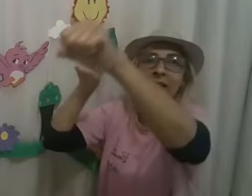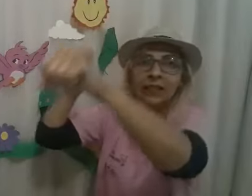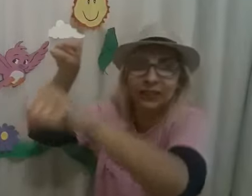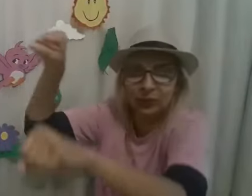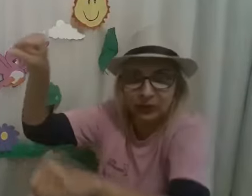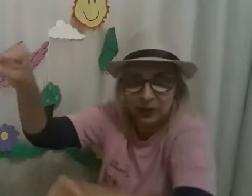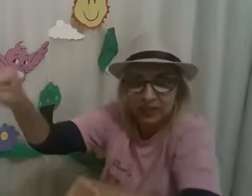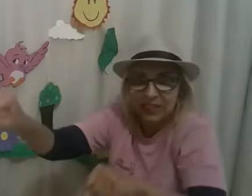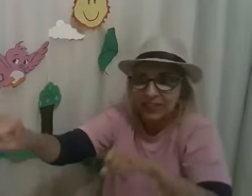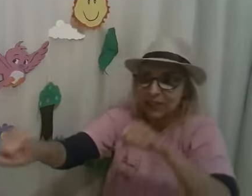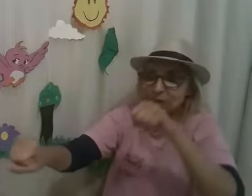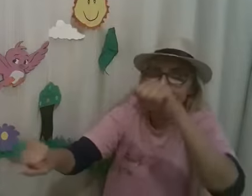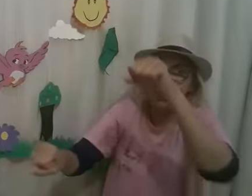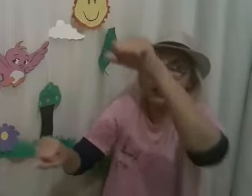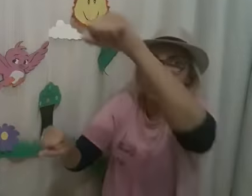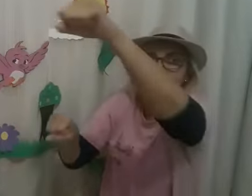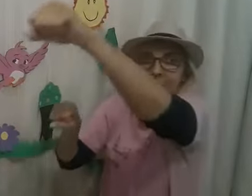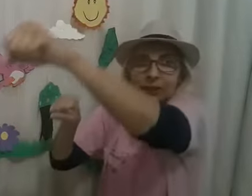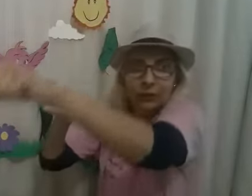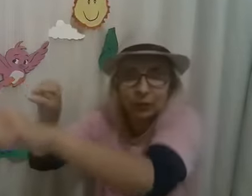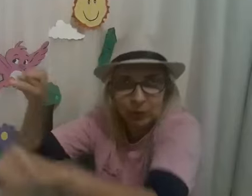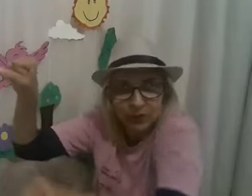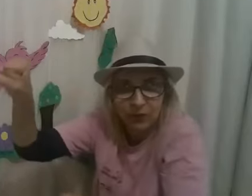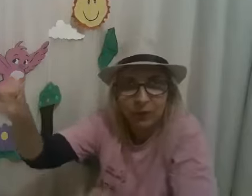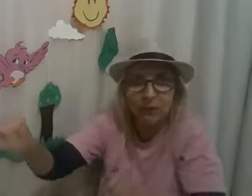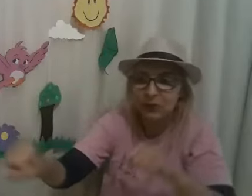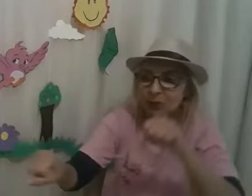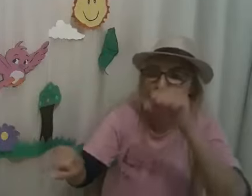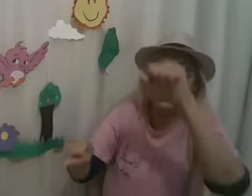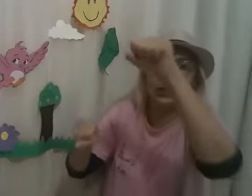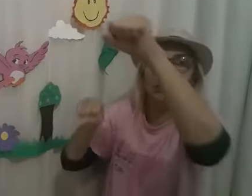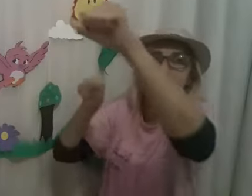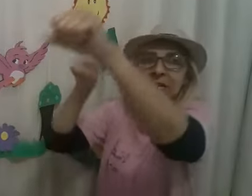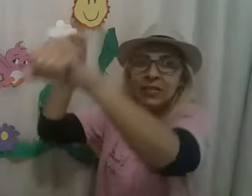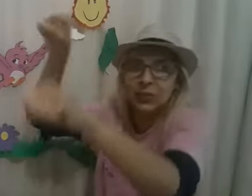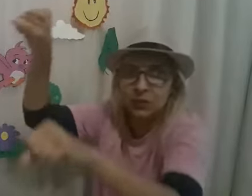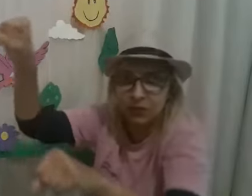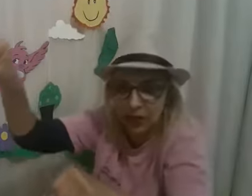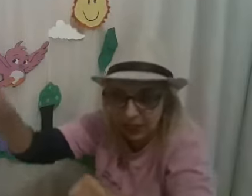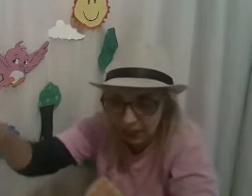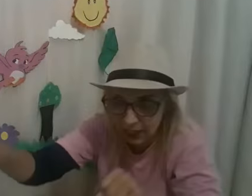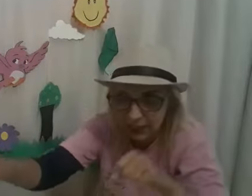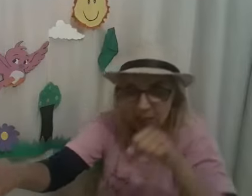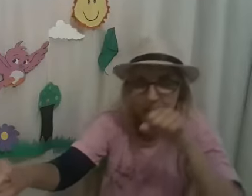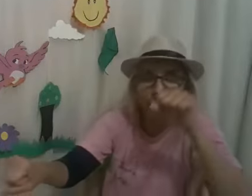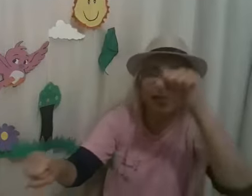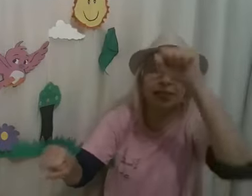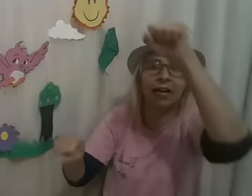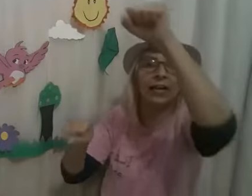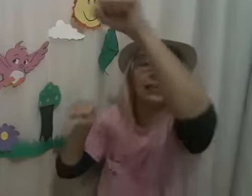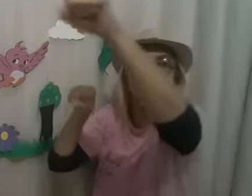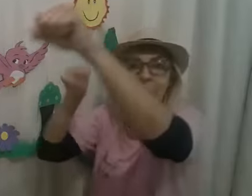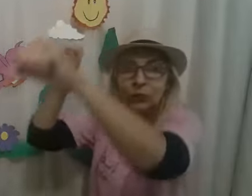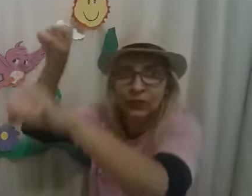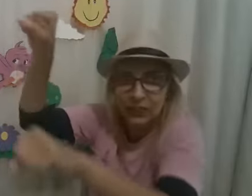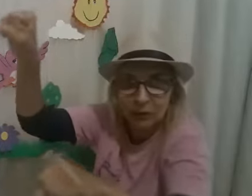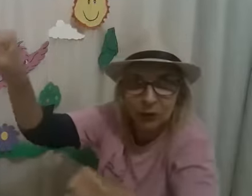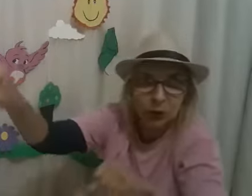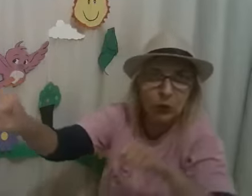pedalando? E ele vai pedalando. Vamos imaginando bem devagar, ele pedalando no